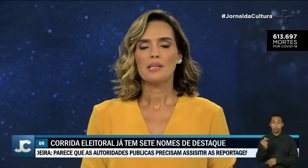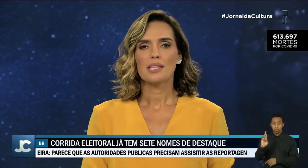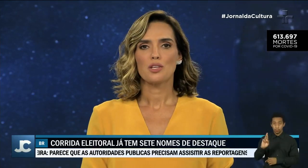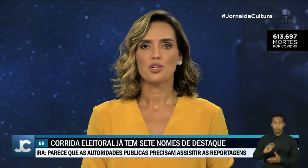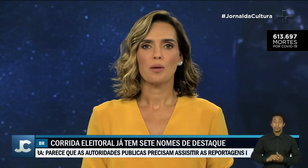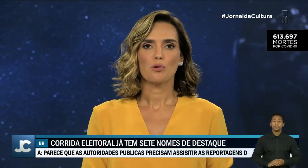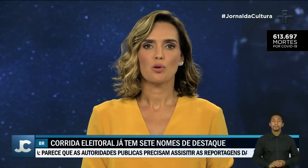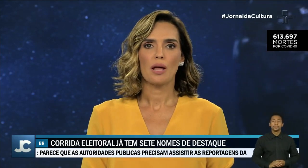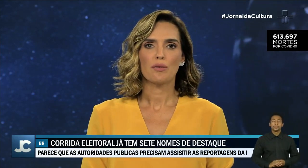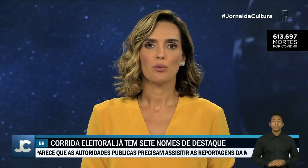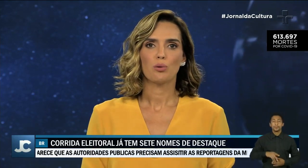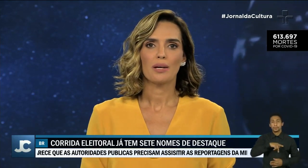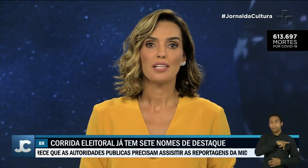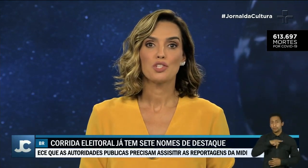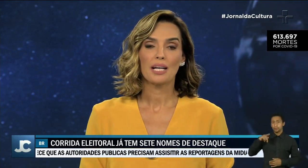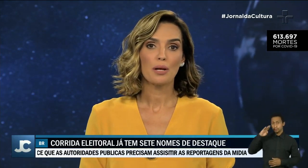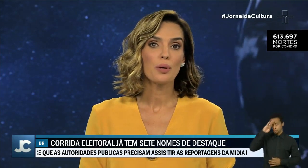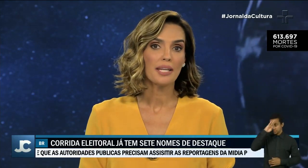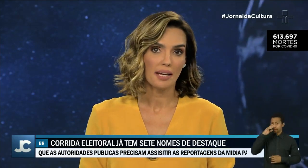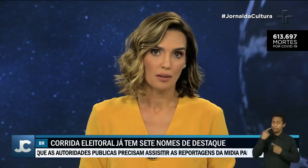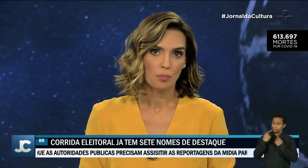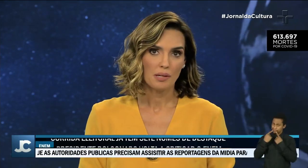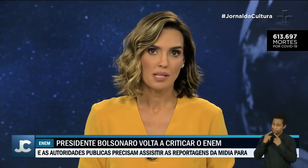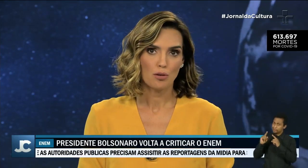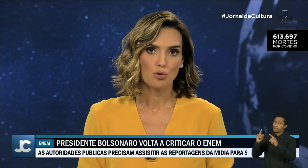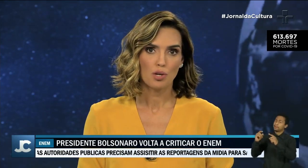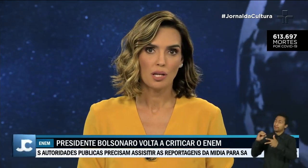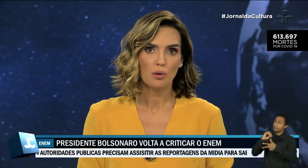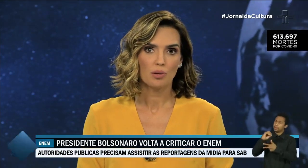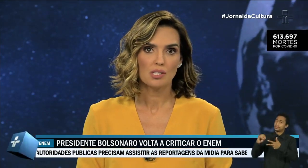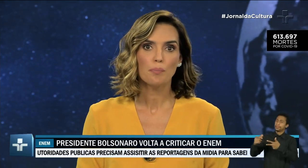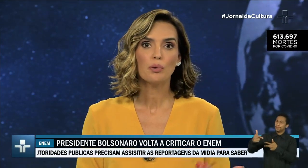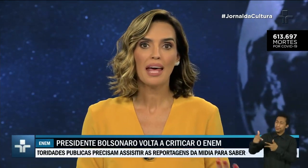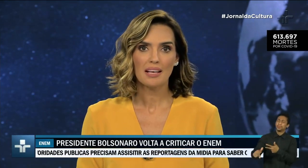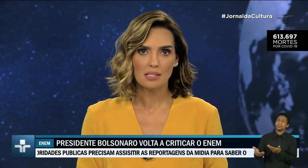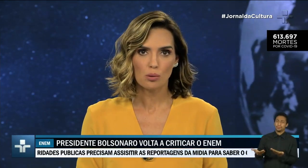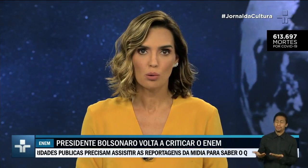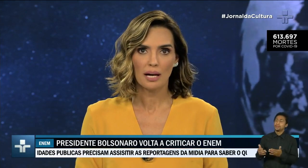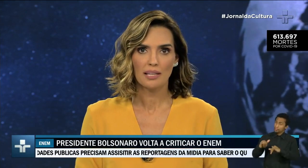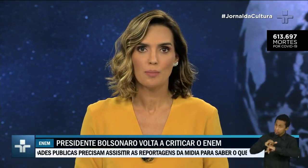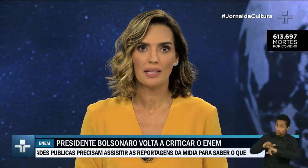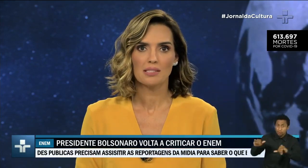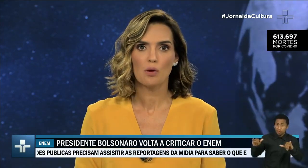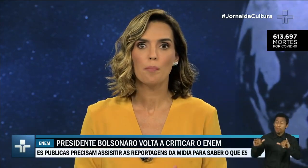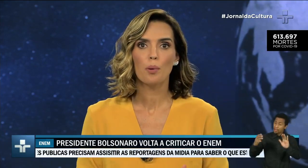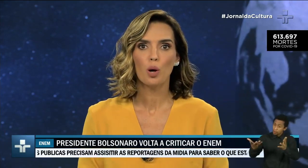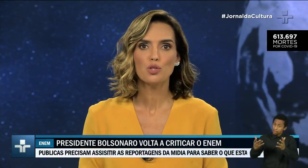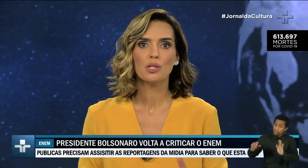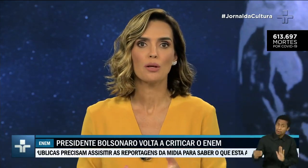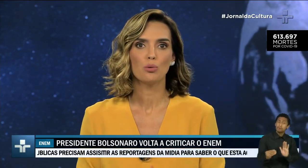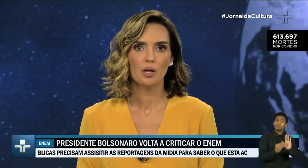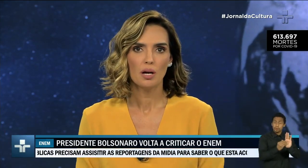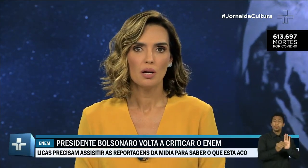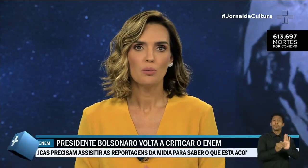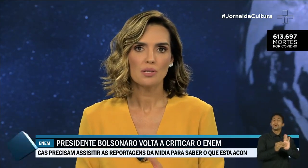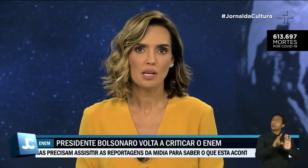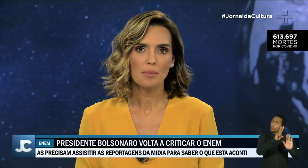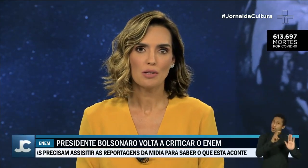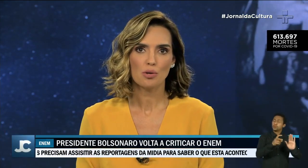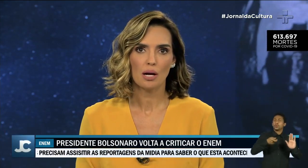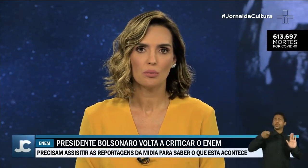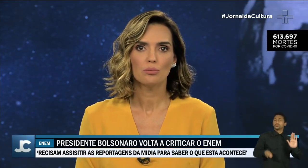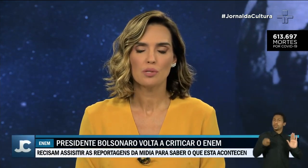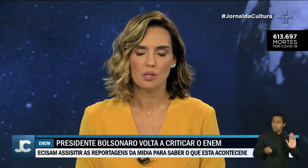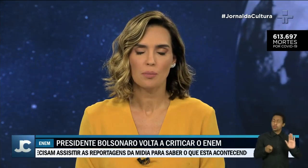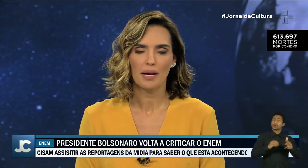O presidente Jair Bolsonaro voltou a criticar o Enem. O presidente sugeriu que, se pudesse, colocaria uma questão pró-ditadura no